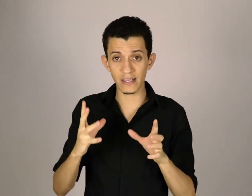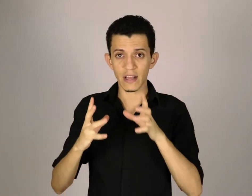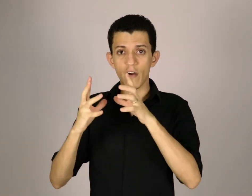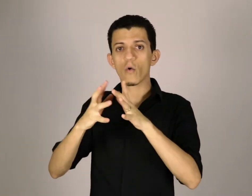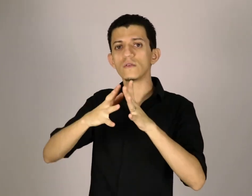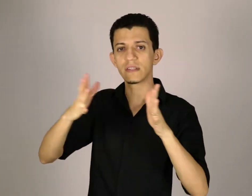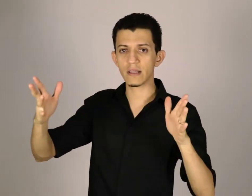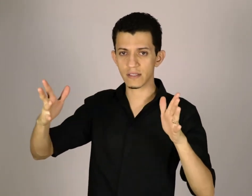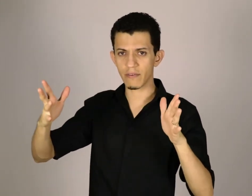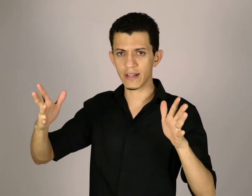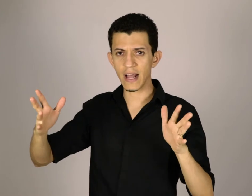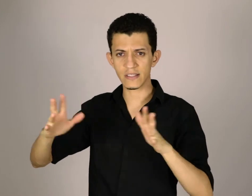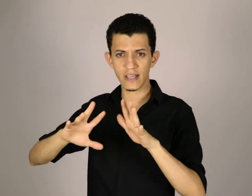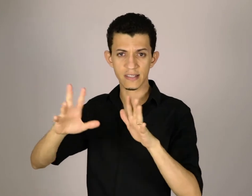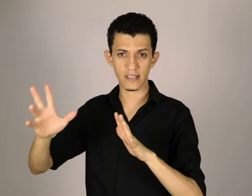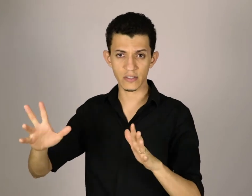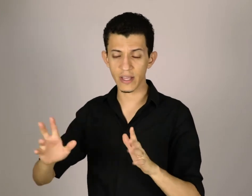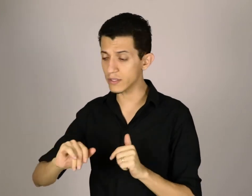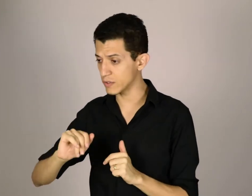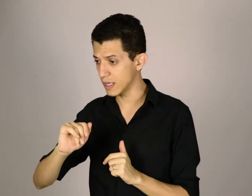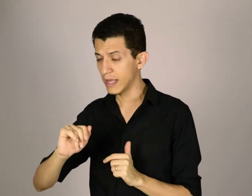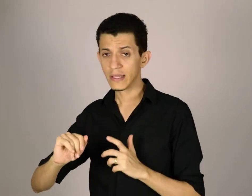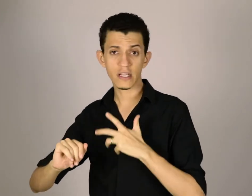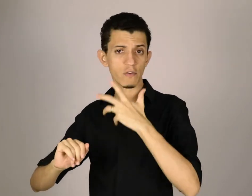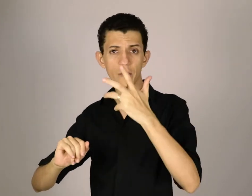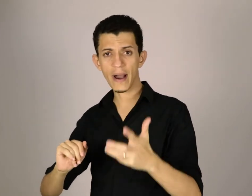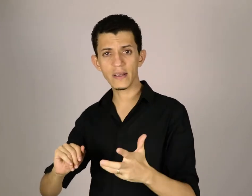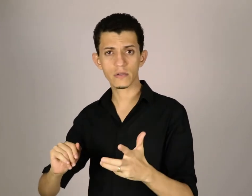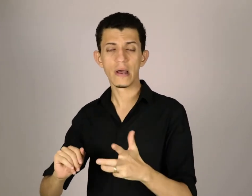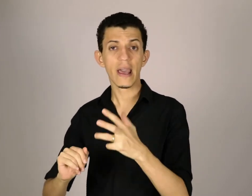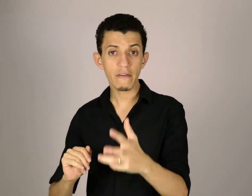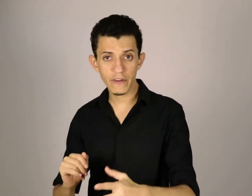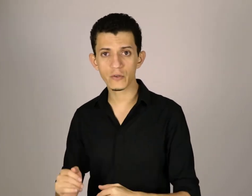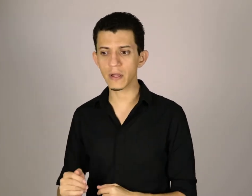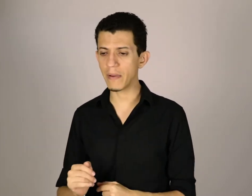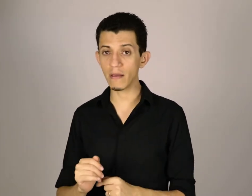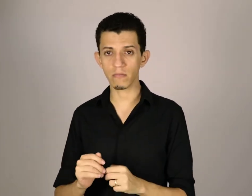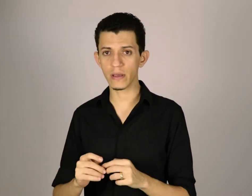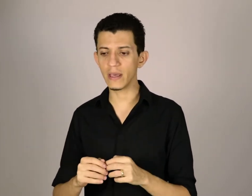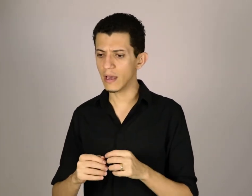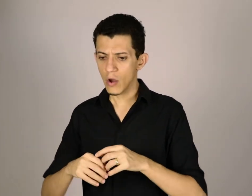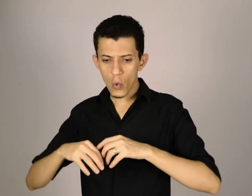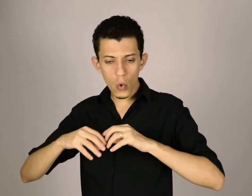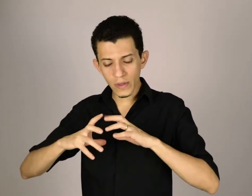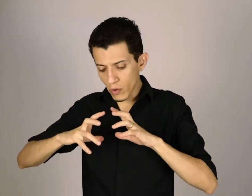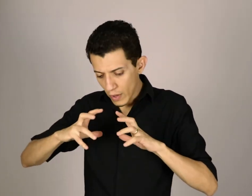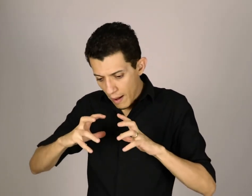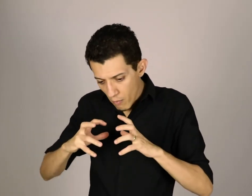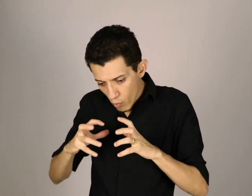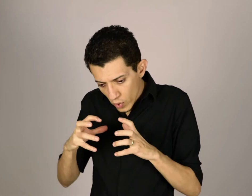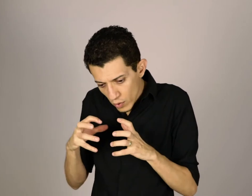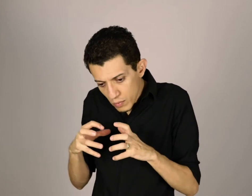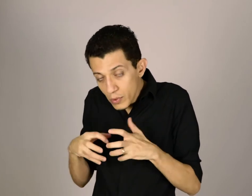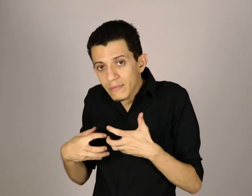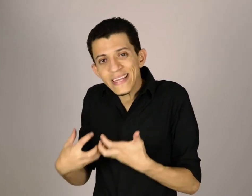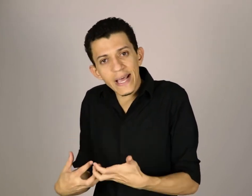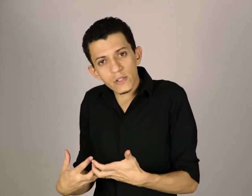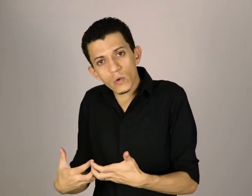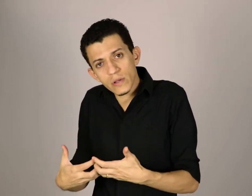escrever alguns textos na verdade, seis a sete textos, transformar isso em vídeo também, e um conteúdo muito denso, um conteúdo